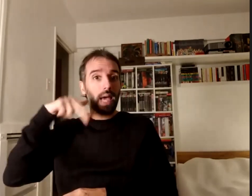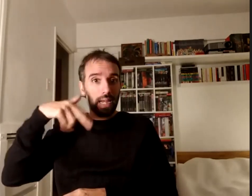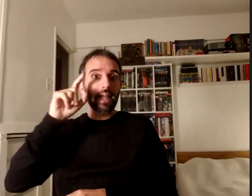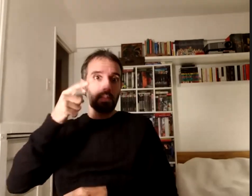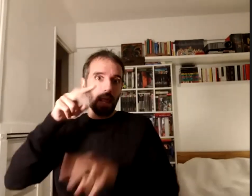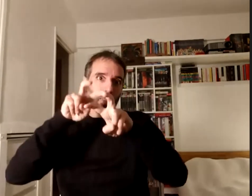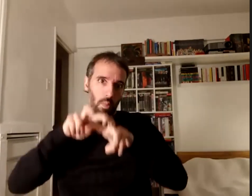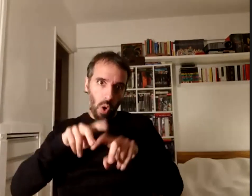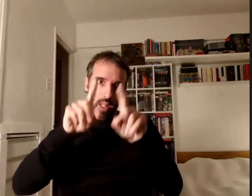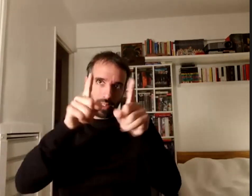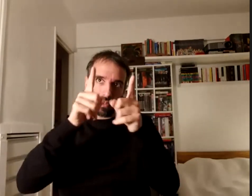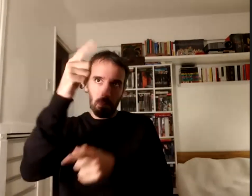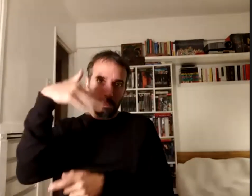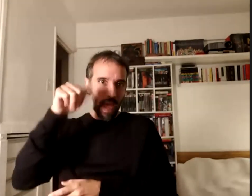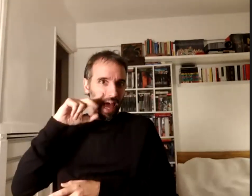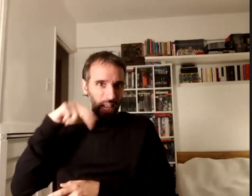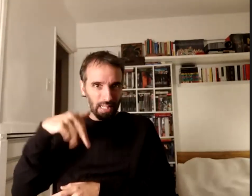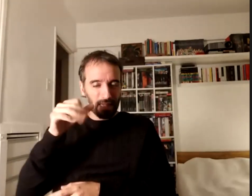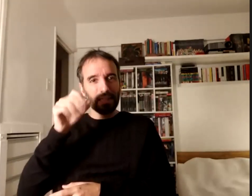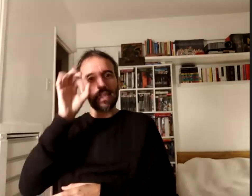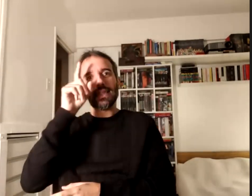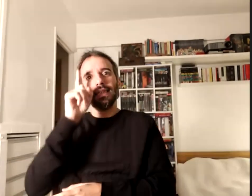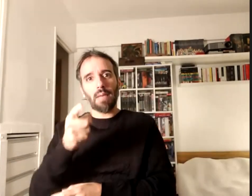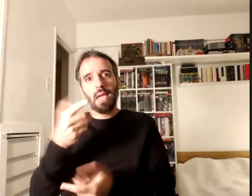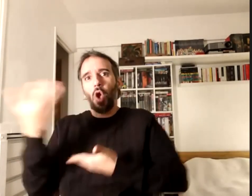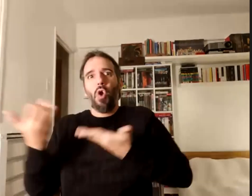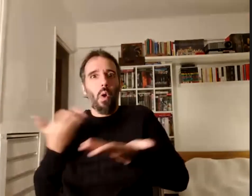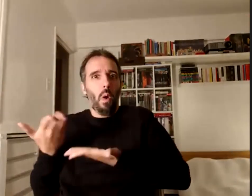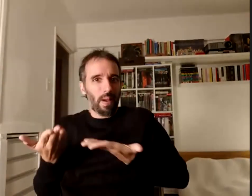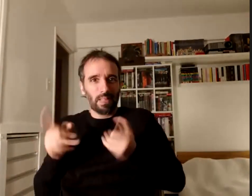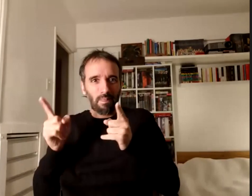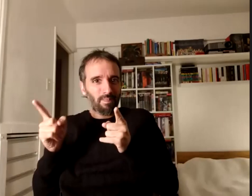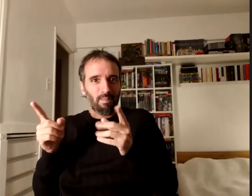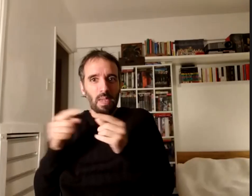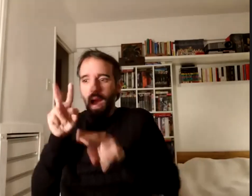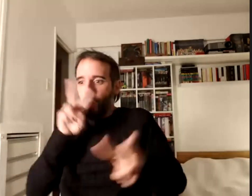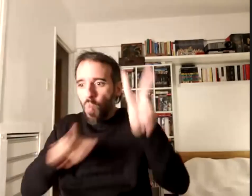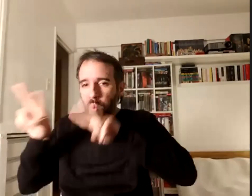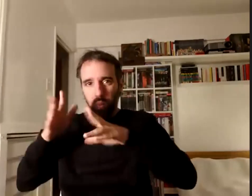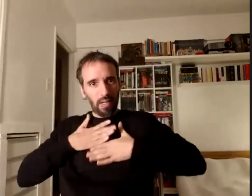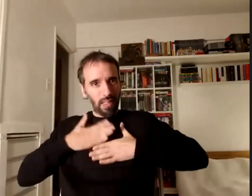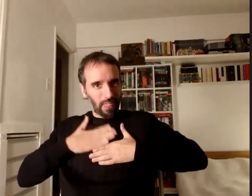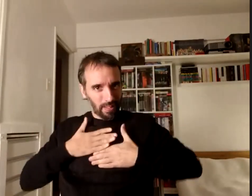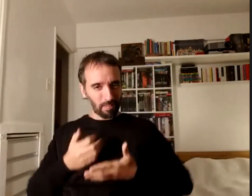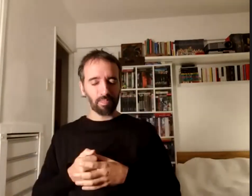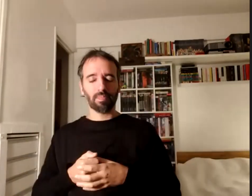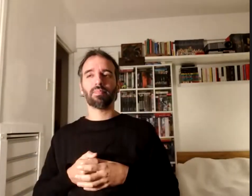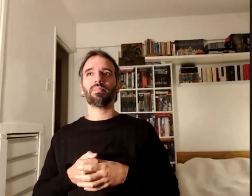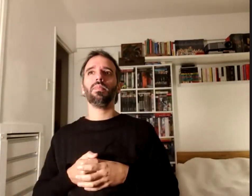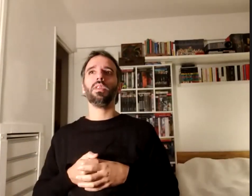también comparte esta búsqueda por supuesto que no había trabajos